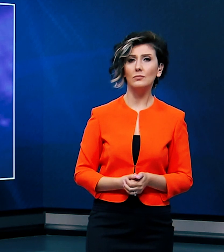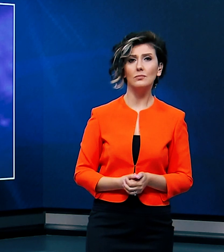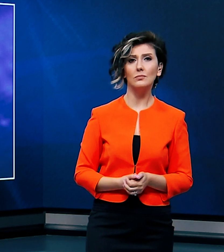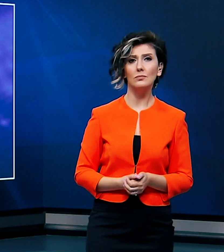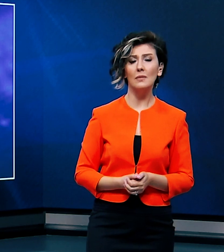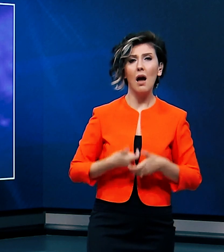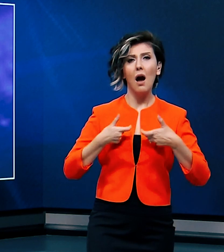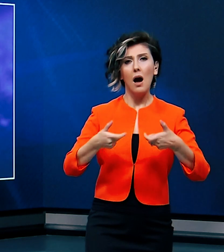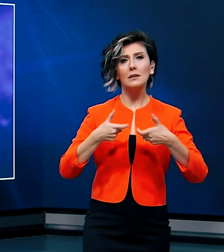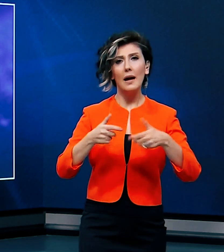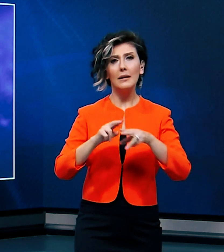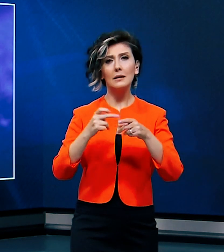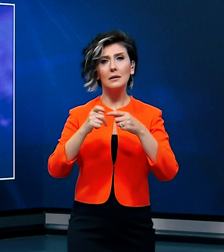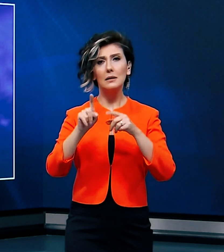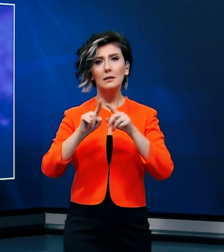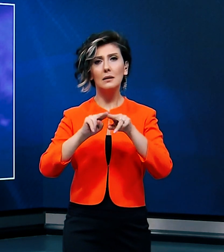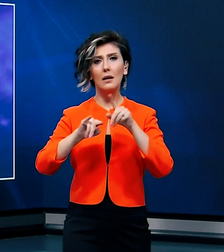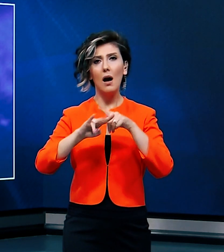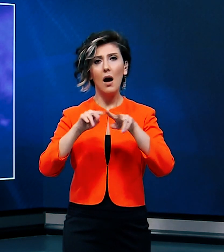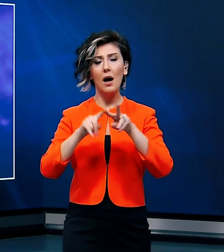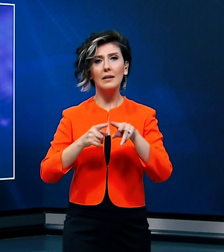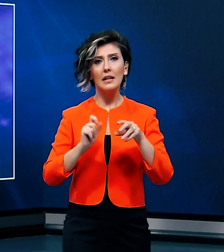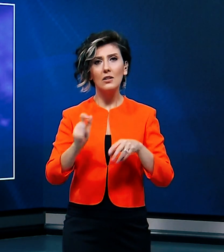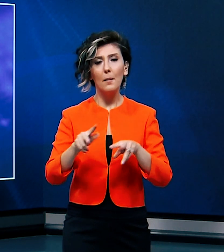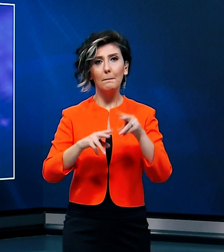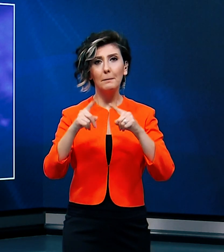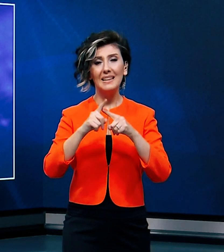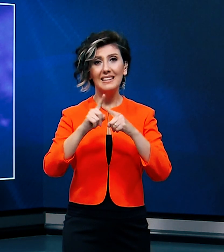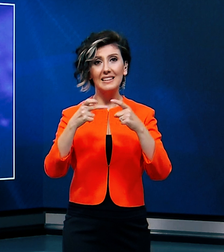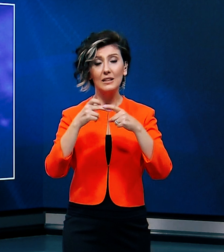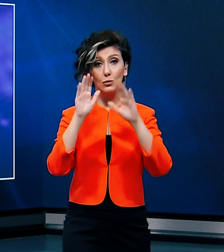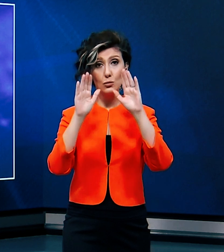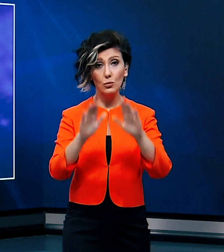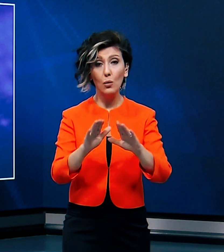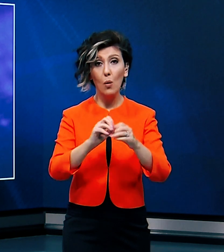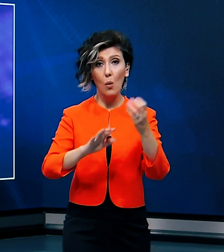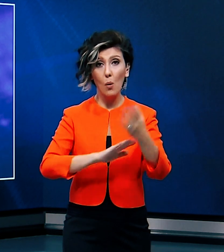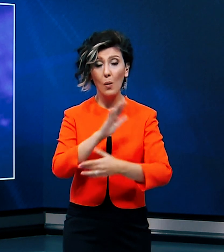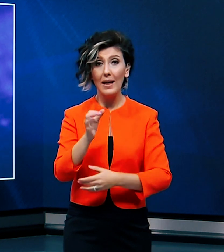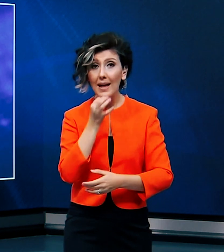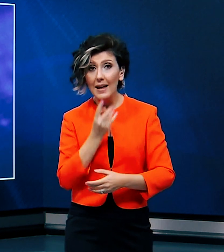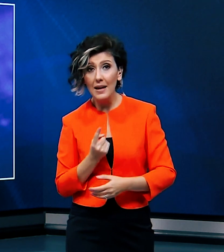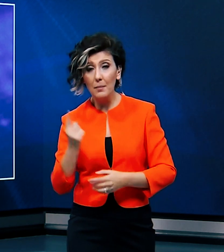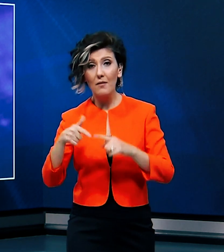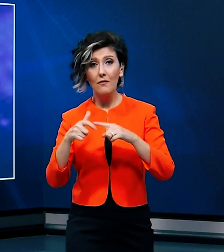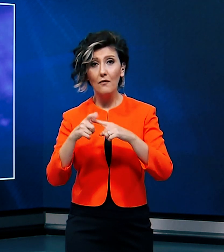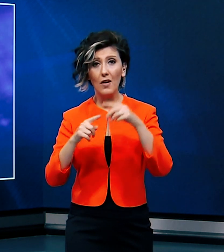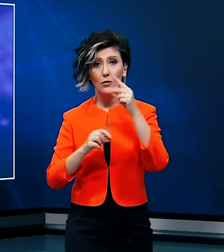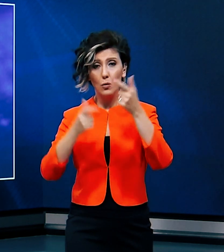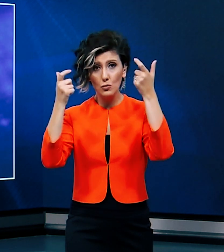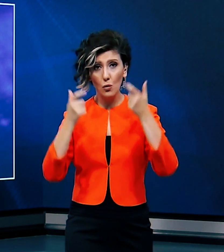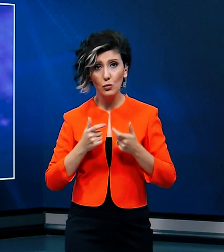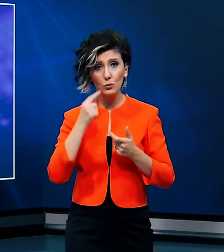Hatay'ın Kırıkan ilçesinde MİT tırlarının durdurulması olayının ihbarcısı FETÖ sorumlusu Mustafa